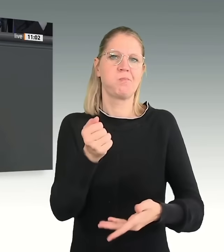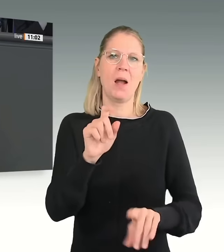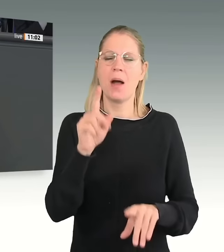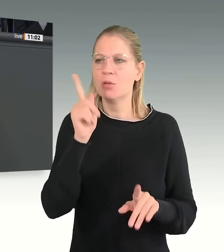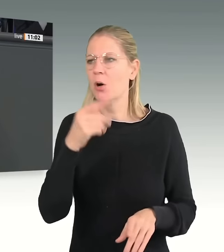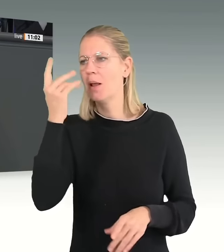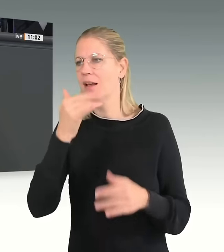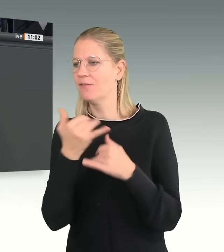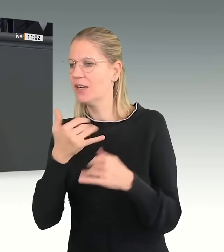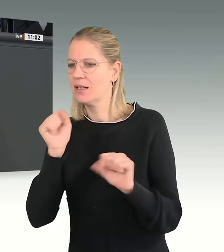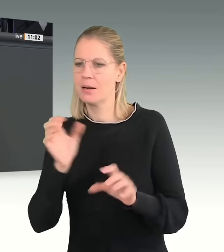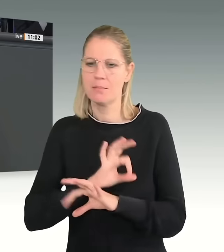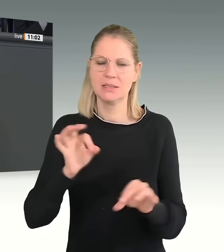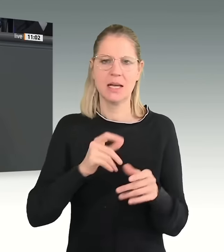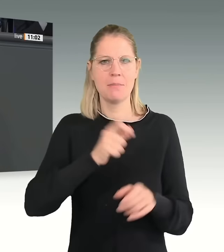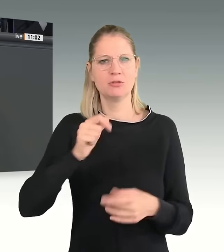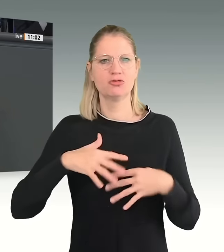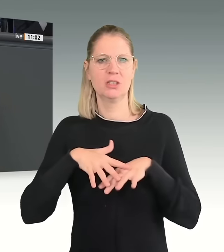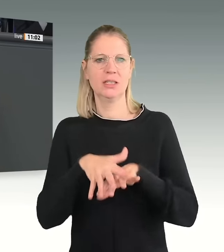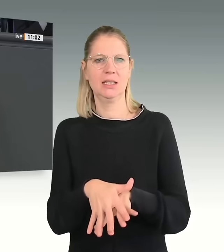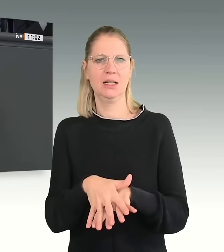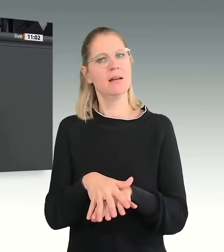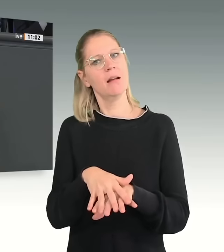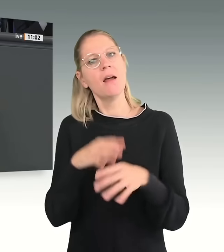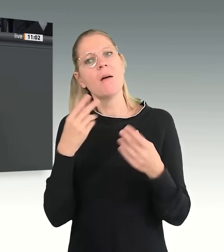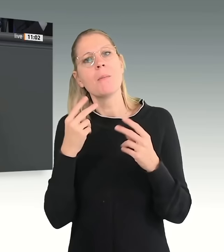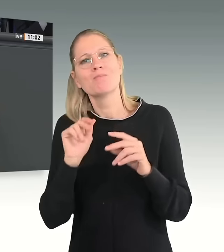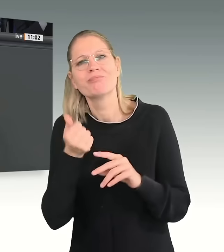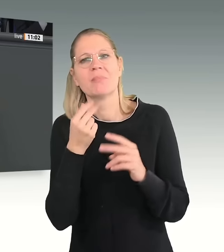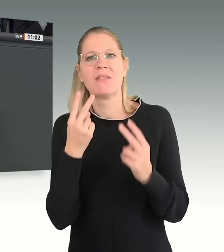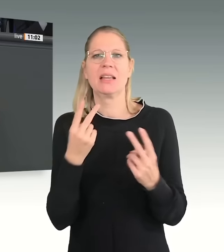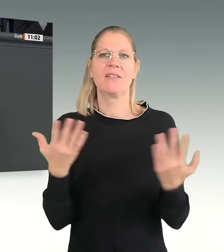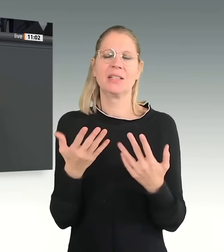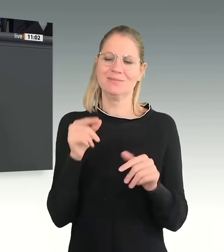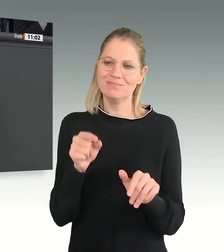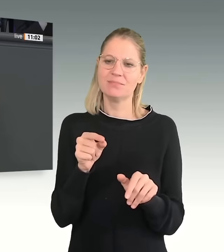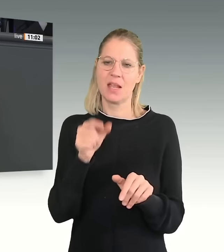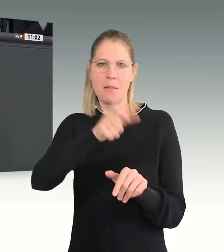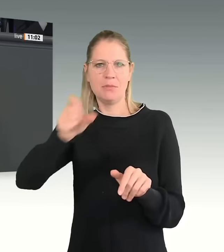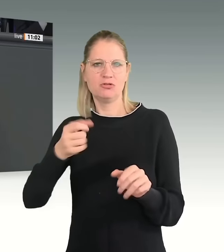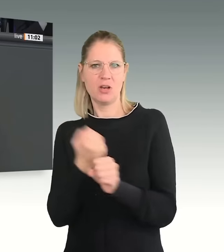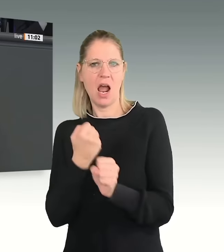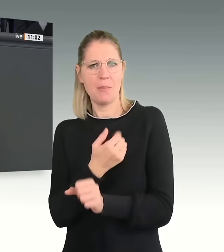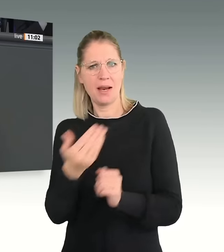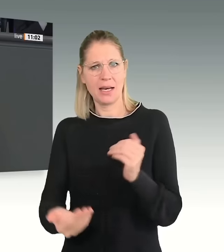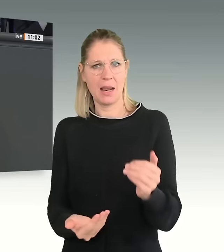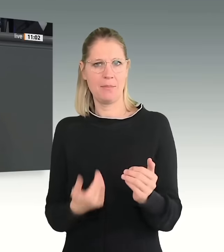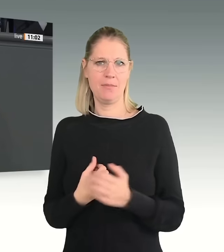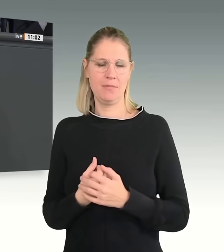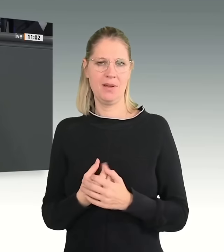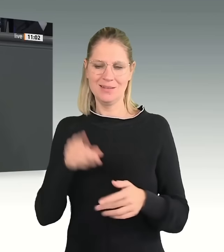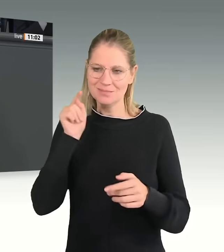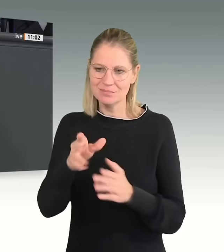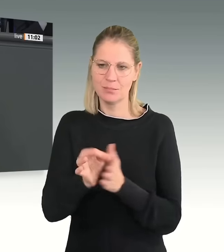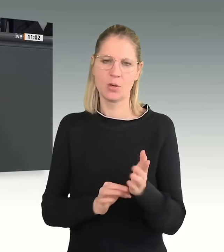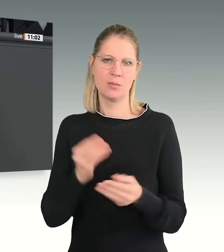integrieren können. Und das A und O ist doch, diese Menschen in Arbeit zu kriegen. Und ich würde mir wünschen, dass wir darüber sprechen. Ich würde mir auch wünschen, dass wir darüber sprechen, dass